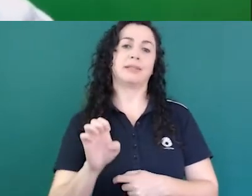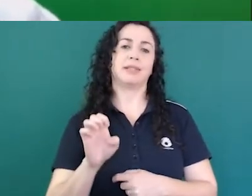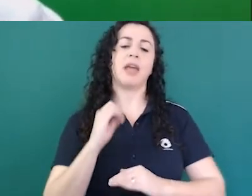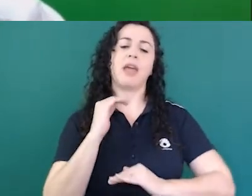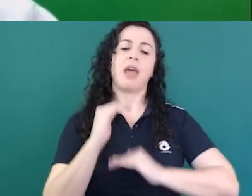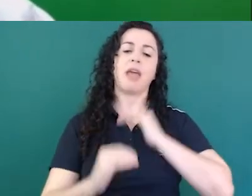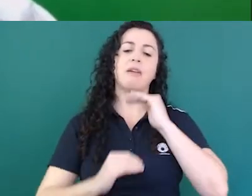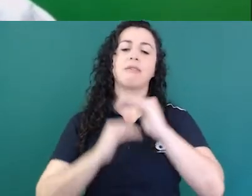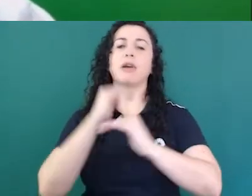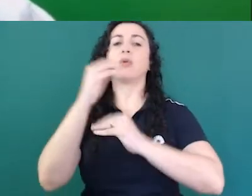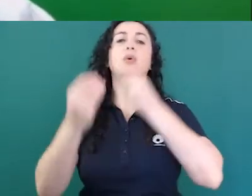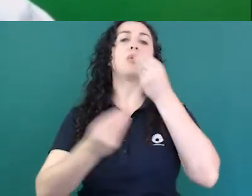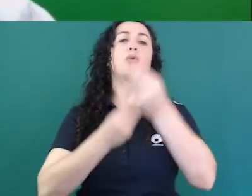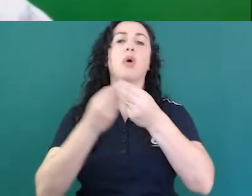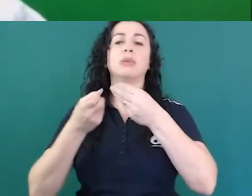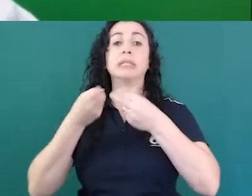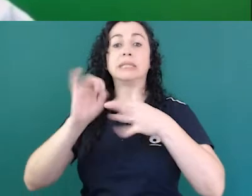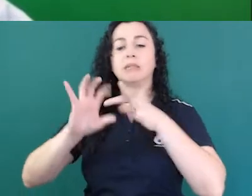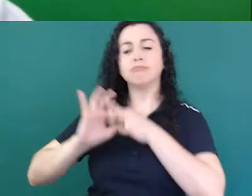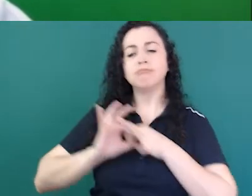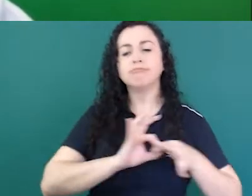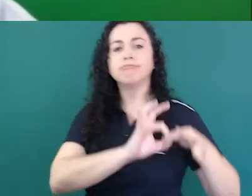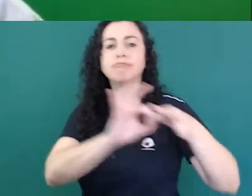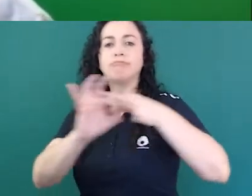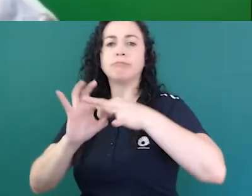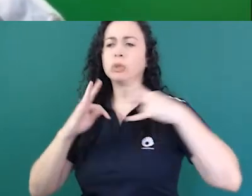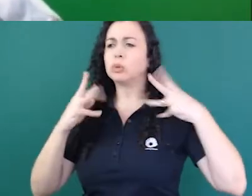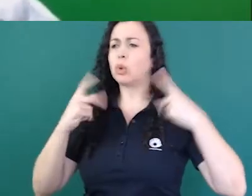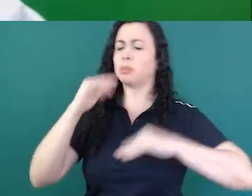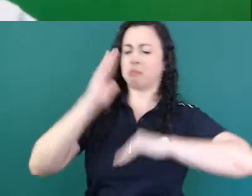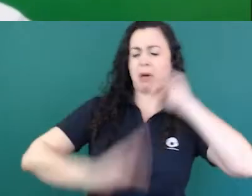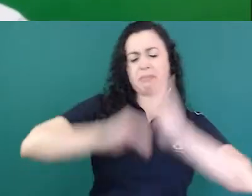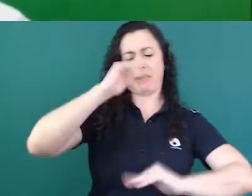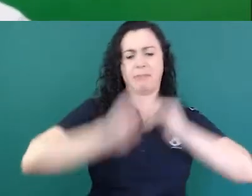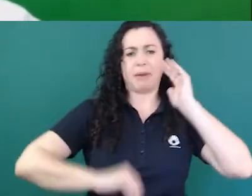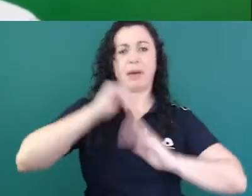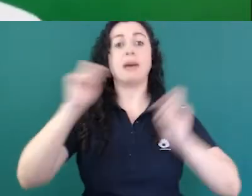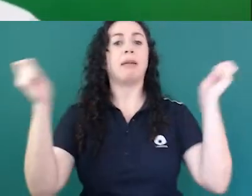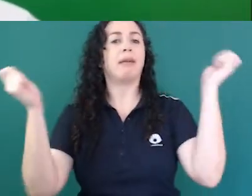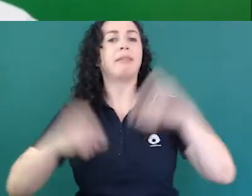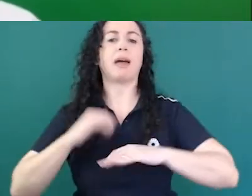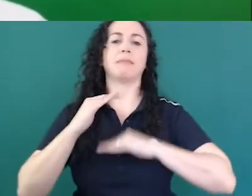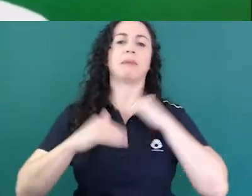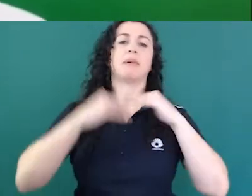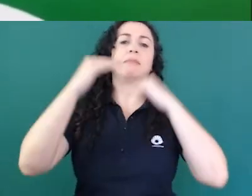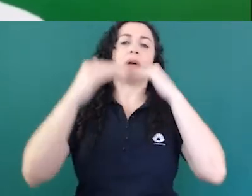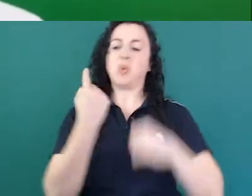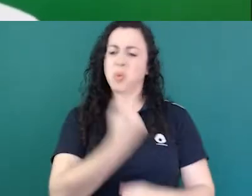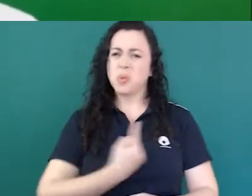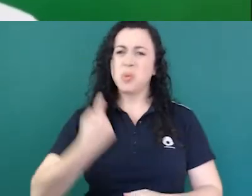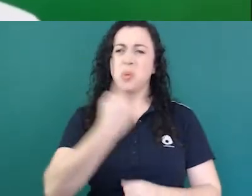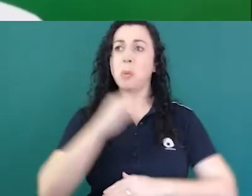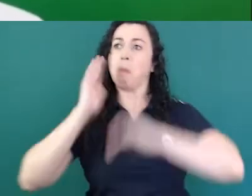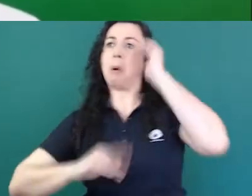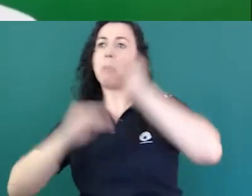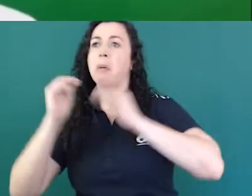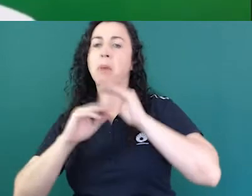a soma dos indivíduos cada vez que a gente tenta algum indivíduo só de alguma forma representar ou querer representar